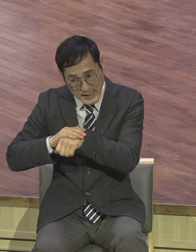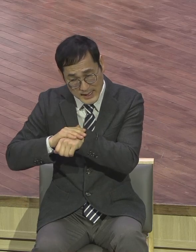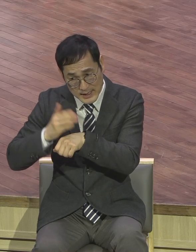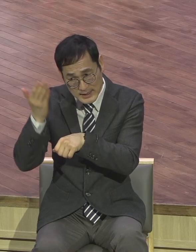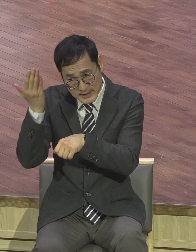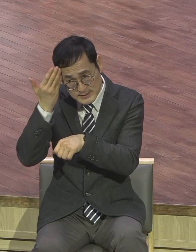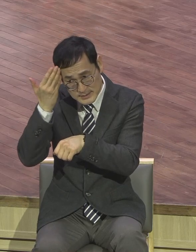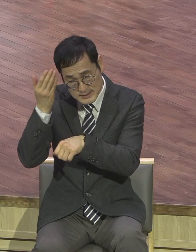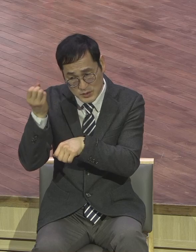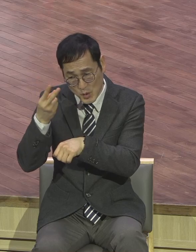봐야 돼요.